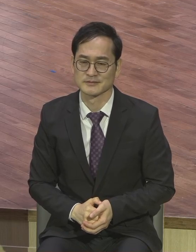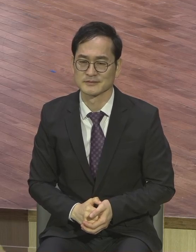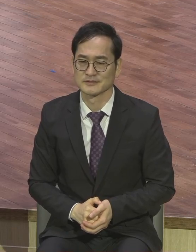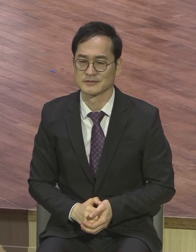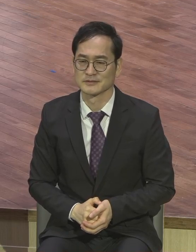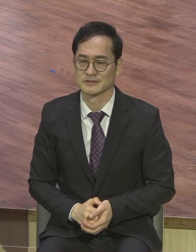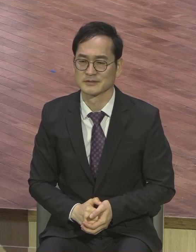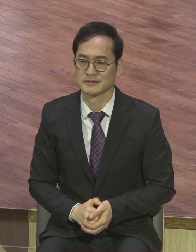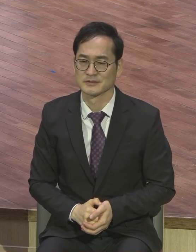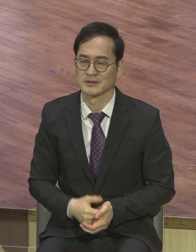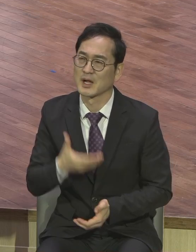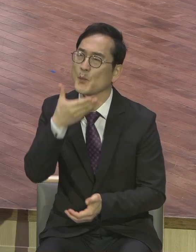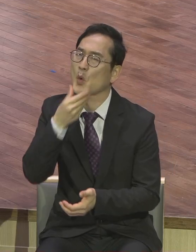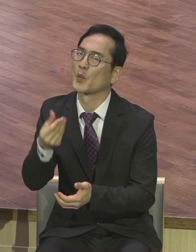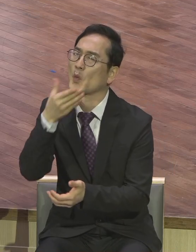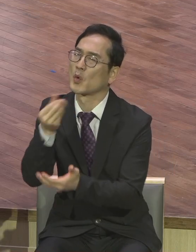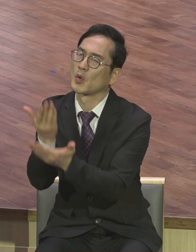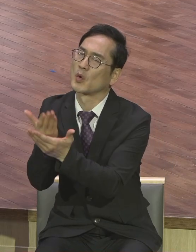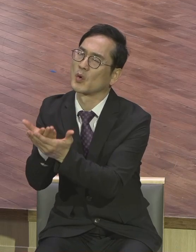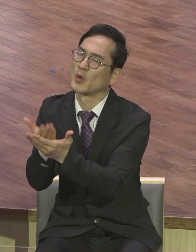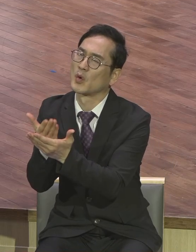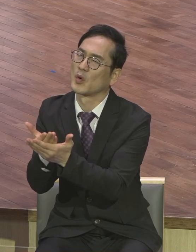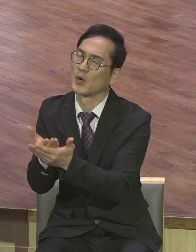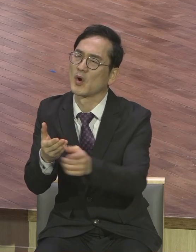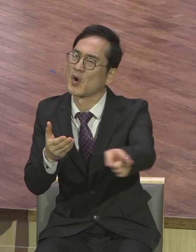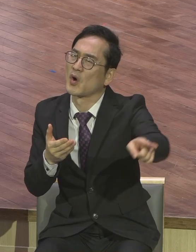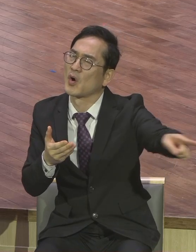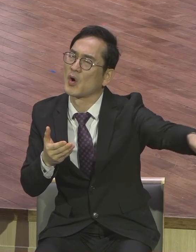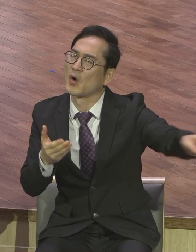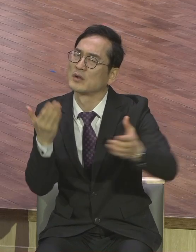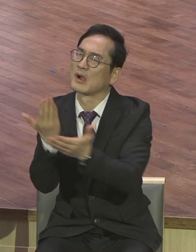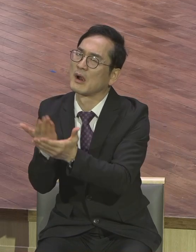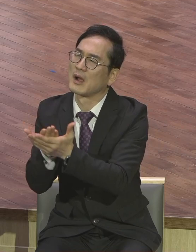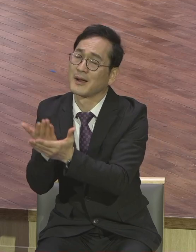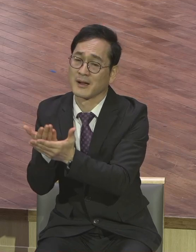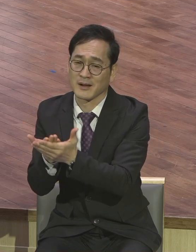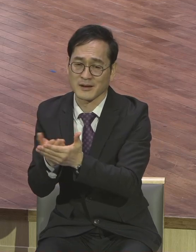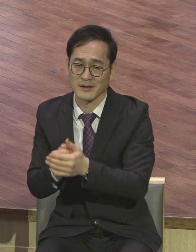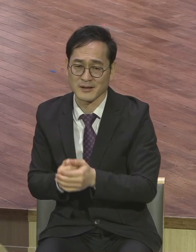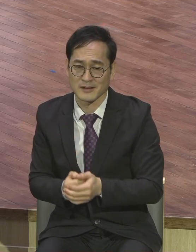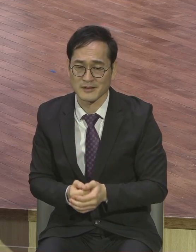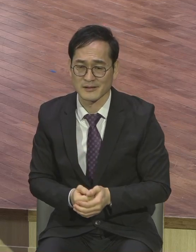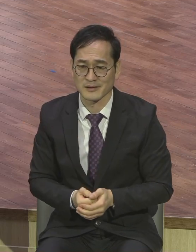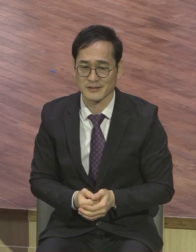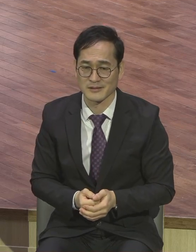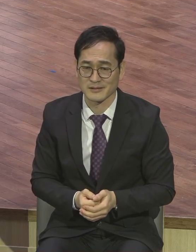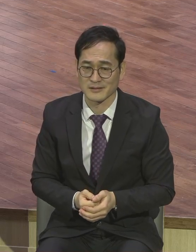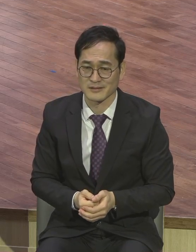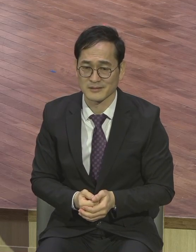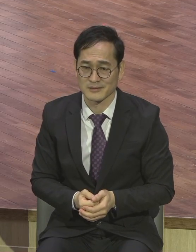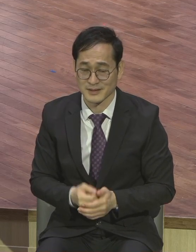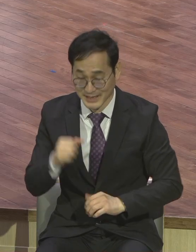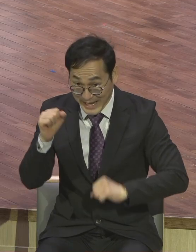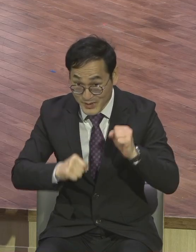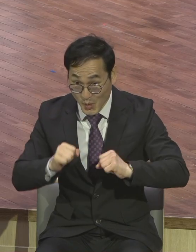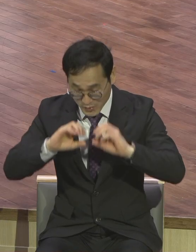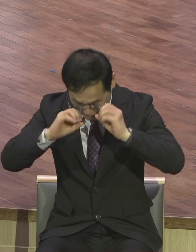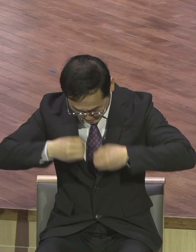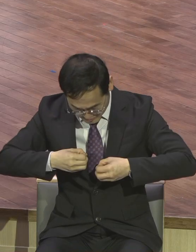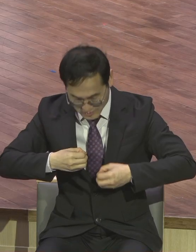사실 이런 말은요 전부 자기 모습을 말하는 거예요 사실은 자기의 모습 이 한 달란트 받은